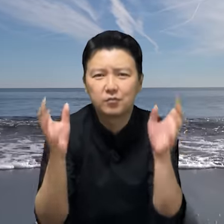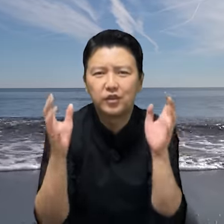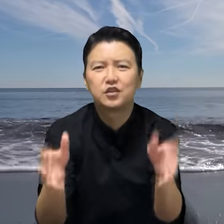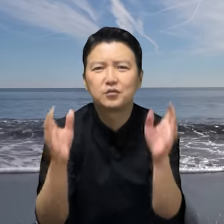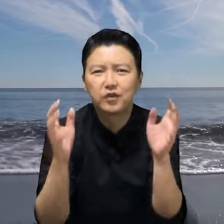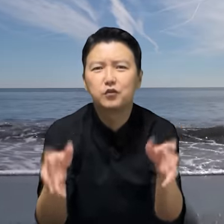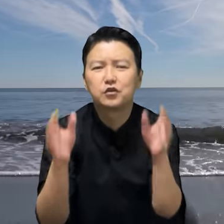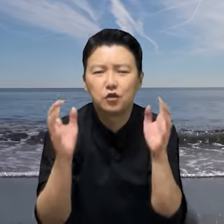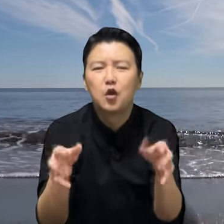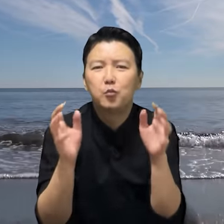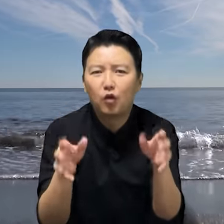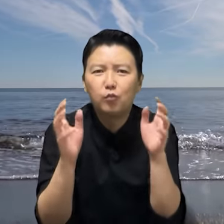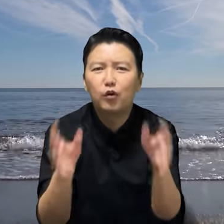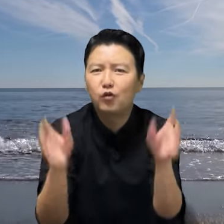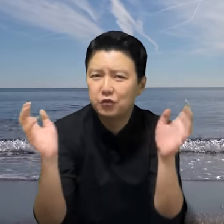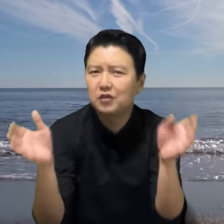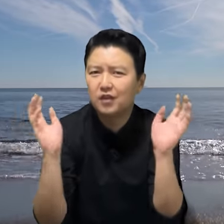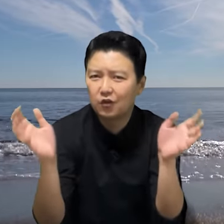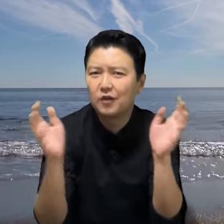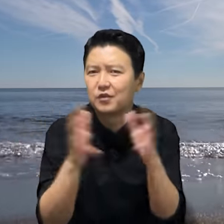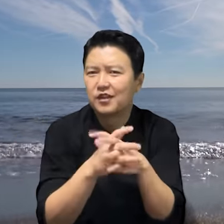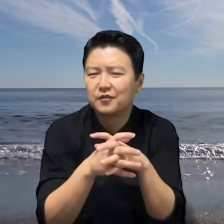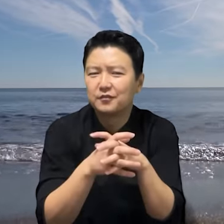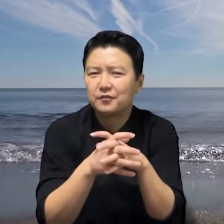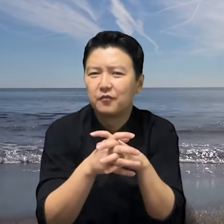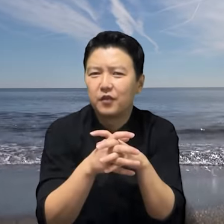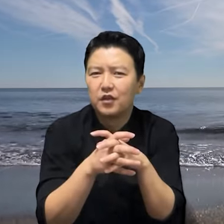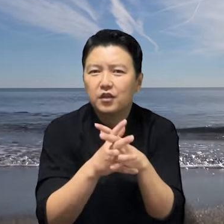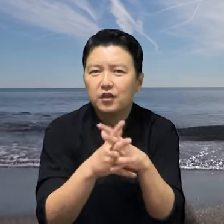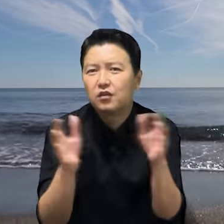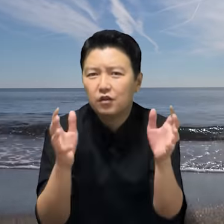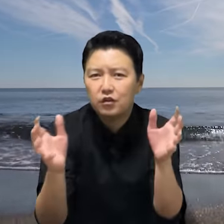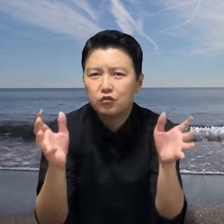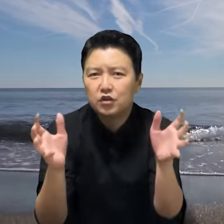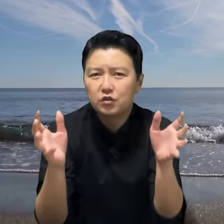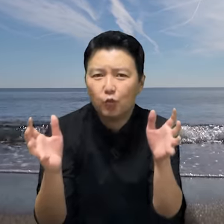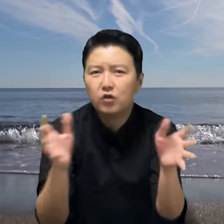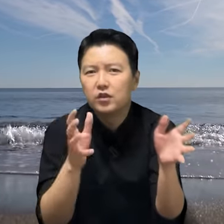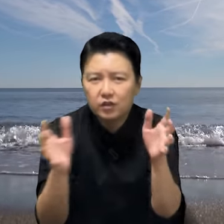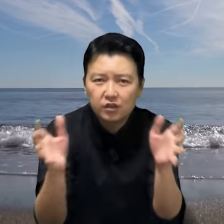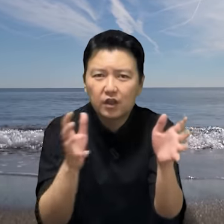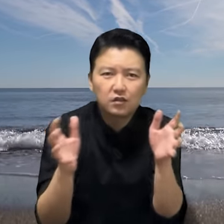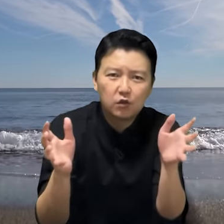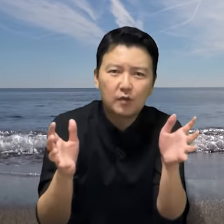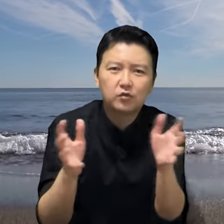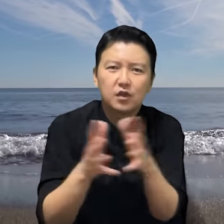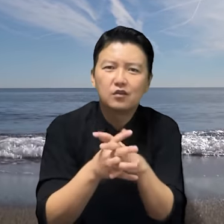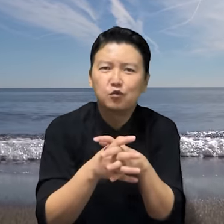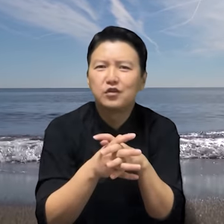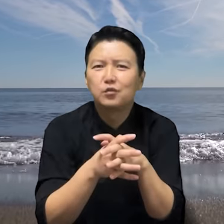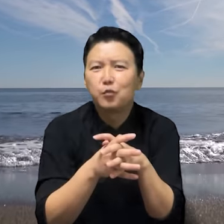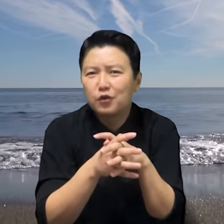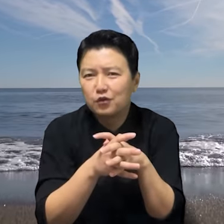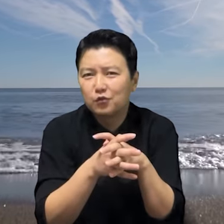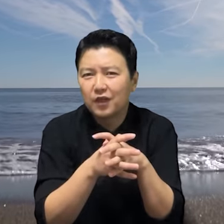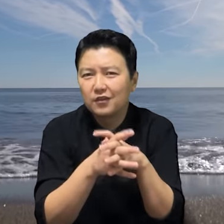그냥 침대 위에서 펑펑 뛰었다고 합니다. 이 룰린중이 뭔 일 있나 들어와 보자 룰린은 뻘쭘하여